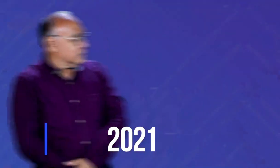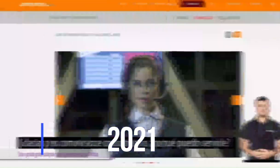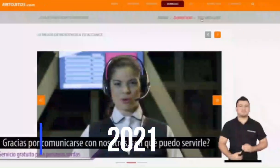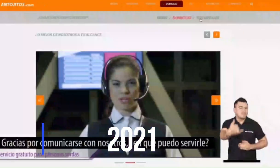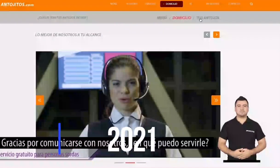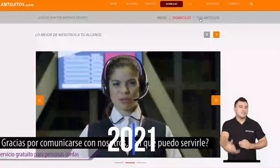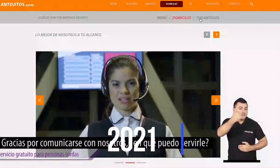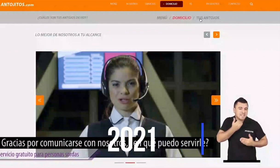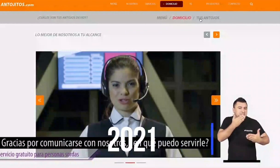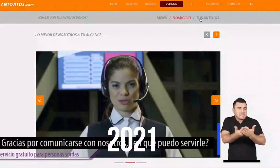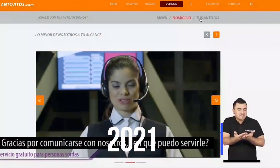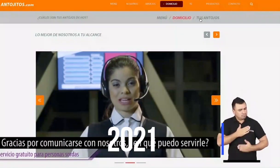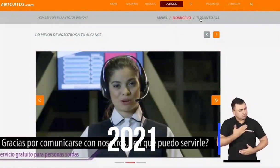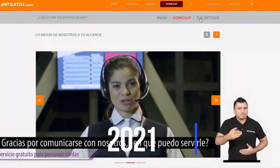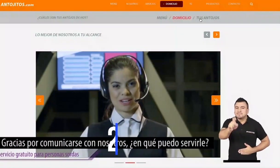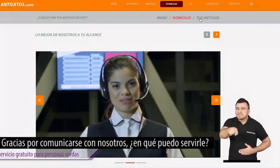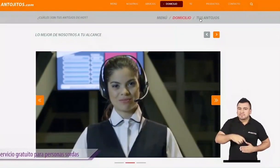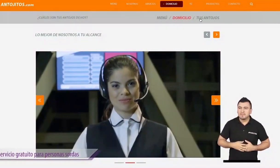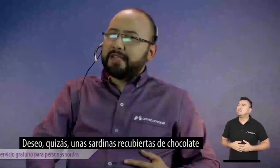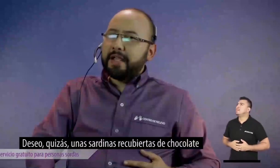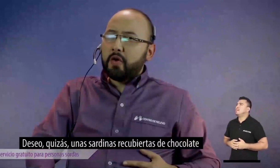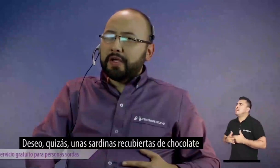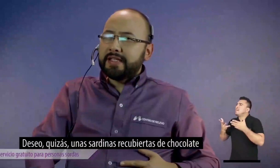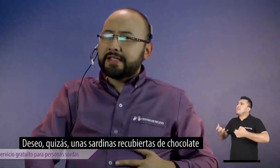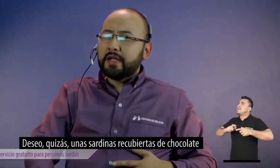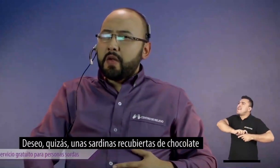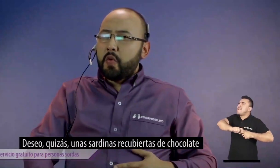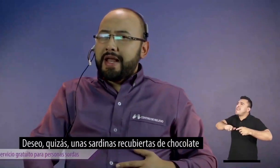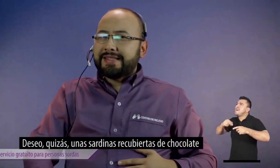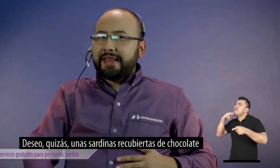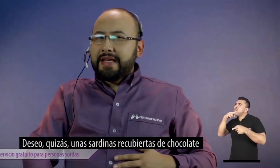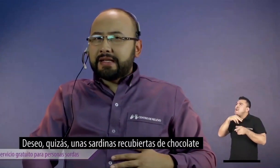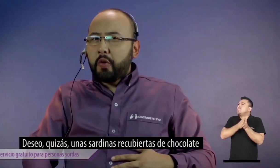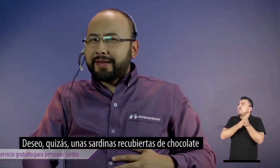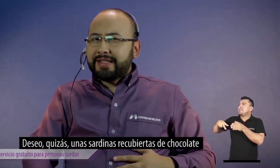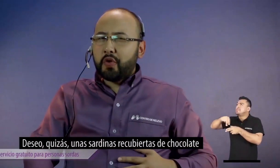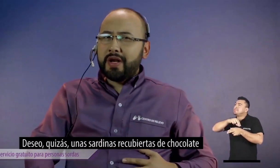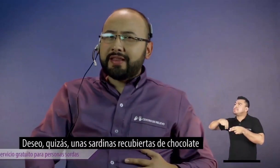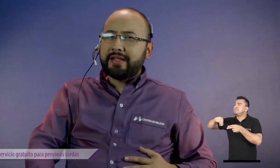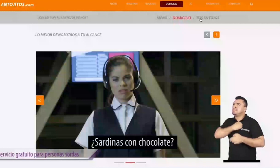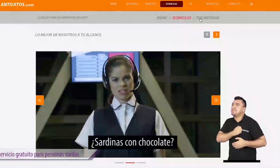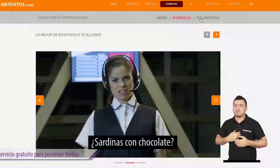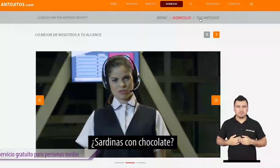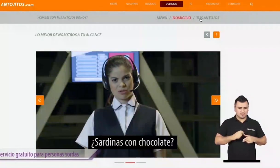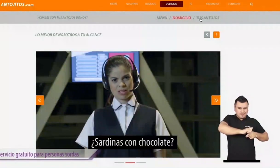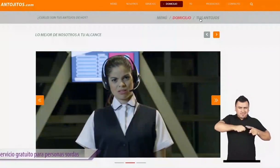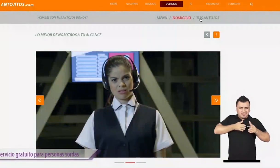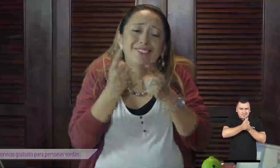gracias por comunicarse con nosotros ¿en qué puedo servirle? deseo quizás unas sardinas recubiertas de chocolate